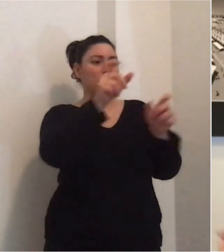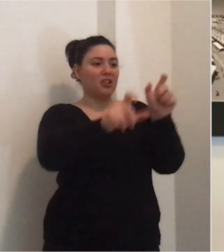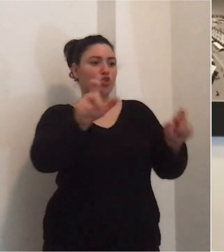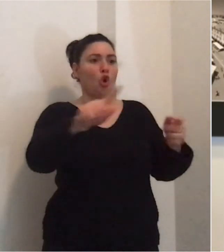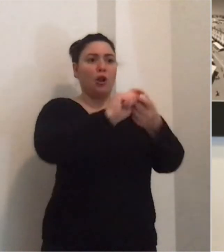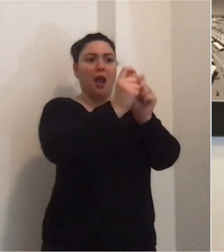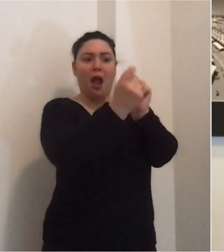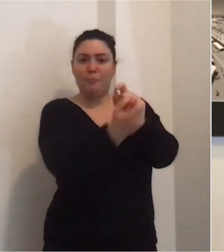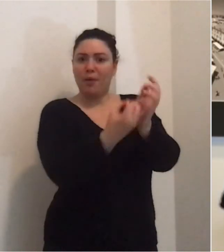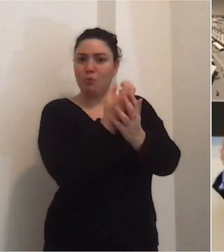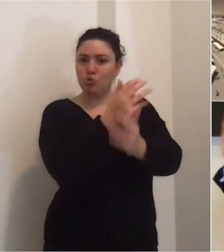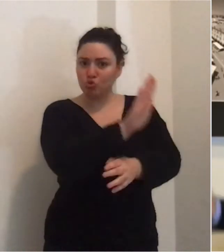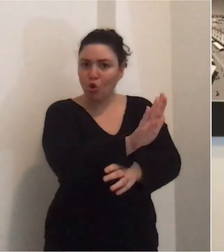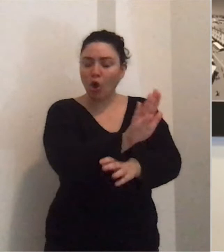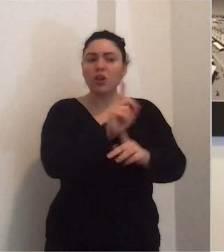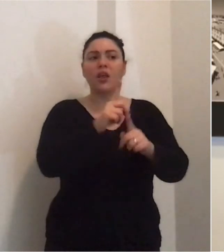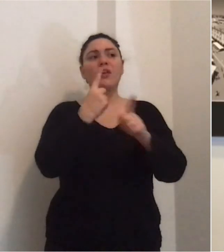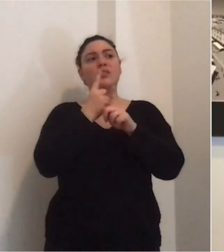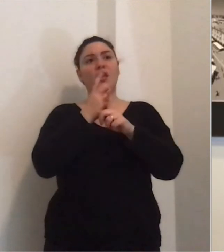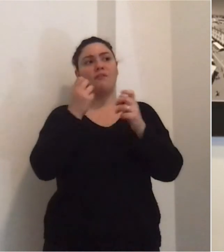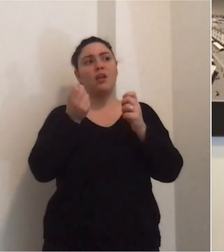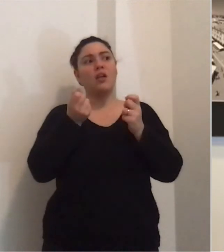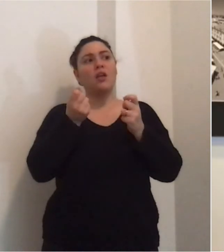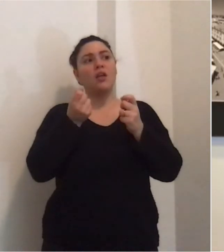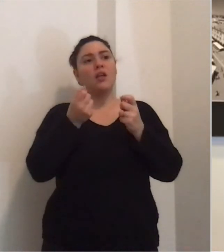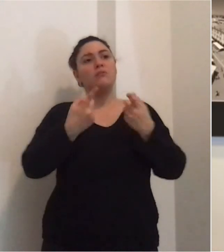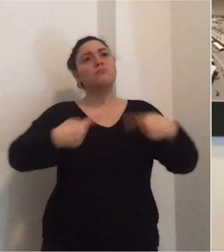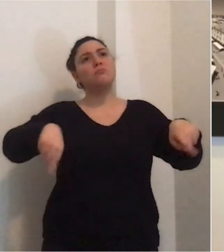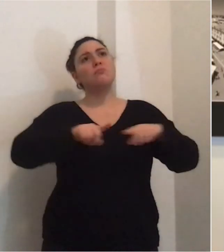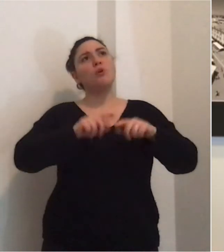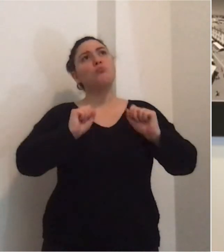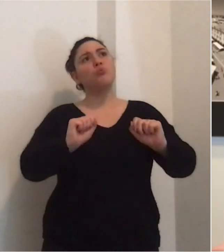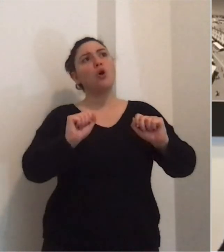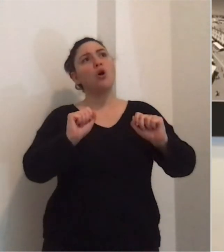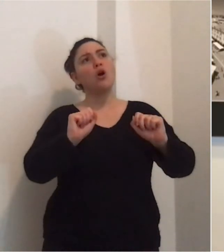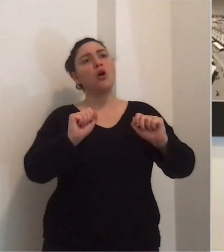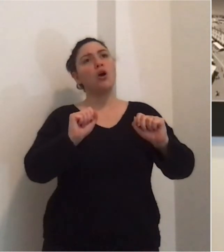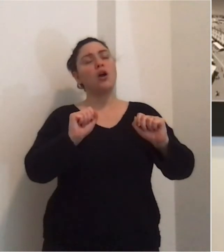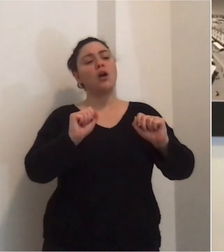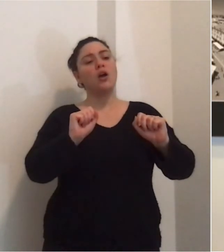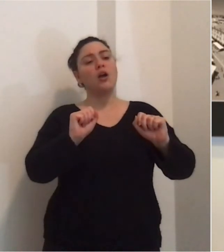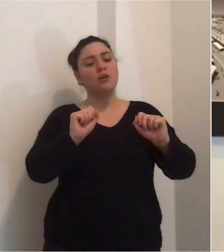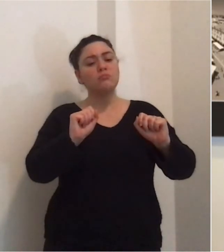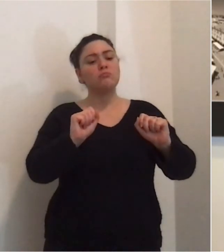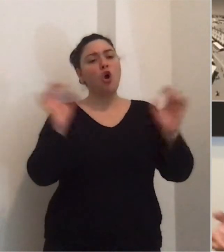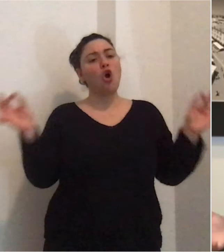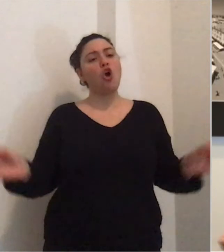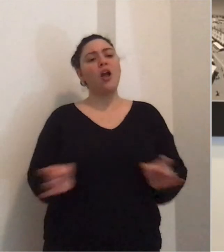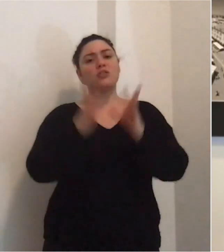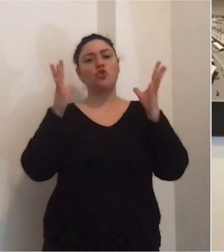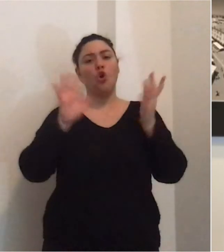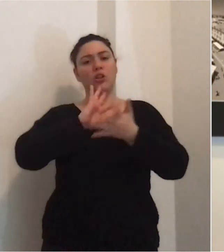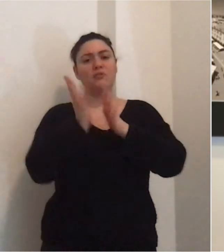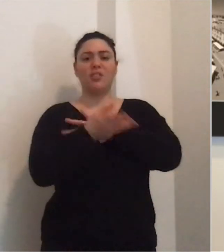imprenditori che stanno convertendo alcune filiere produttive di quanto però questa possa essere anche in un'eventuale, seppur